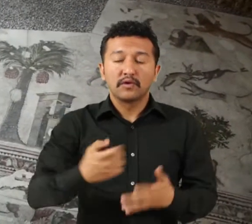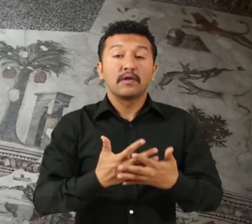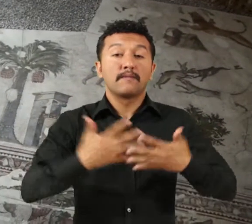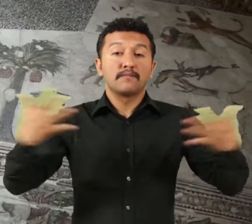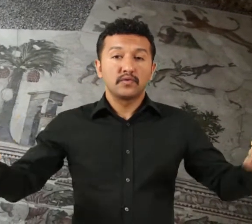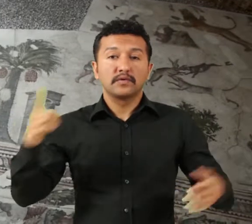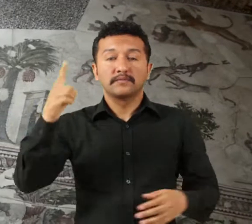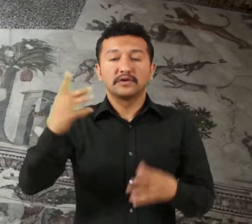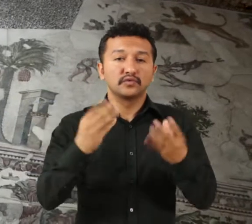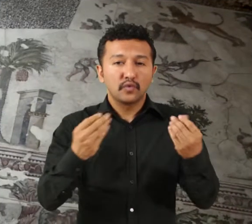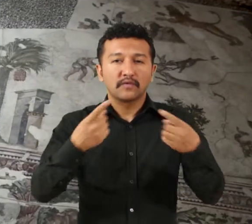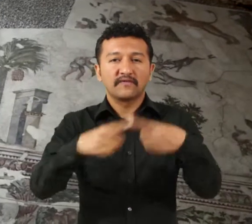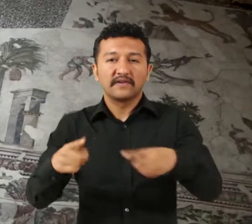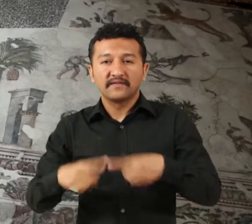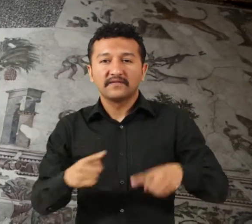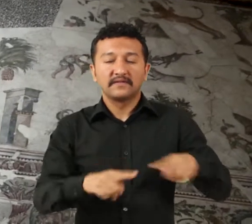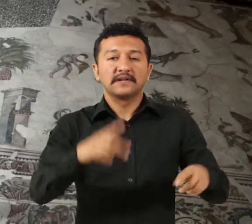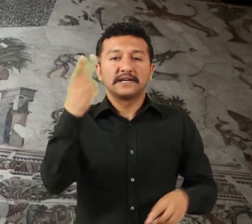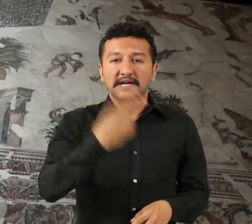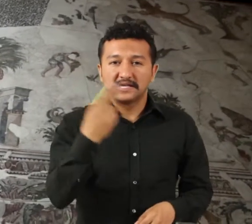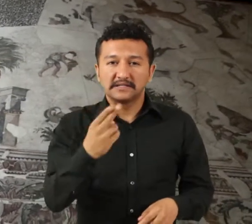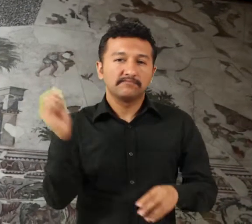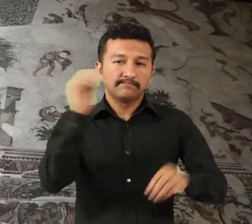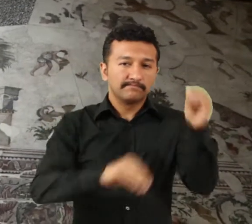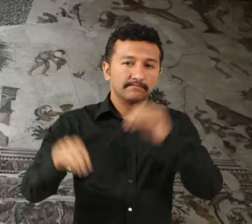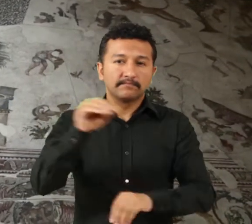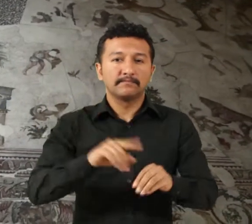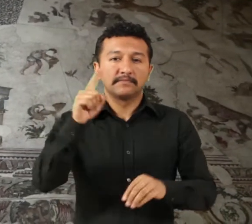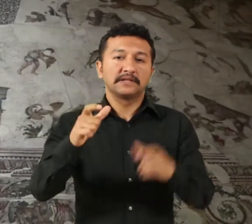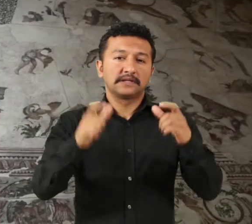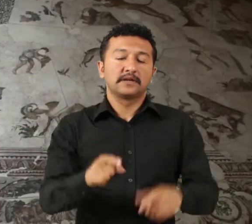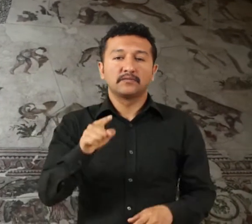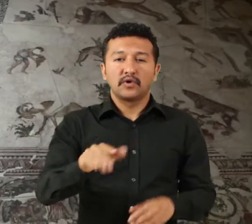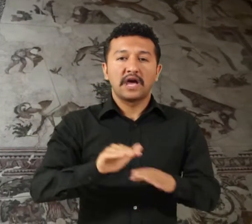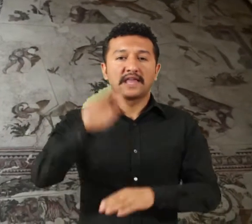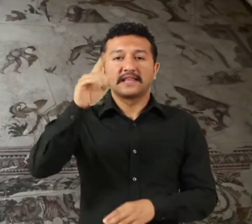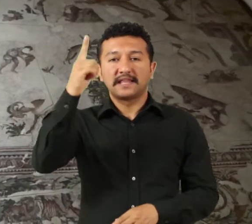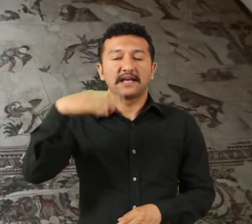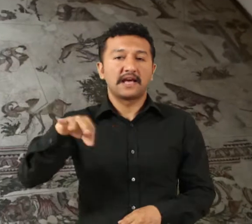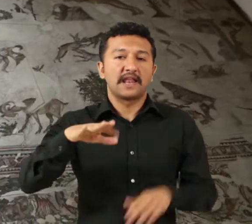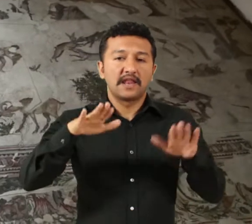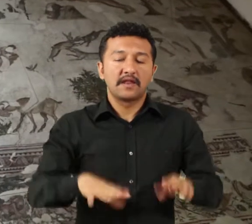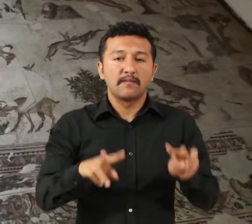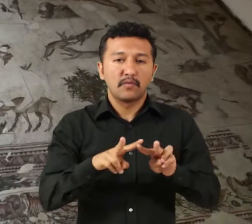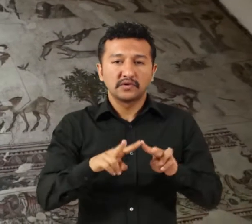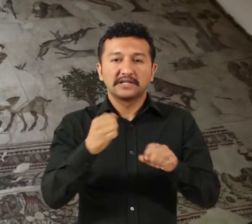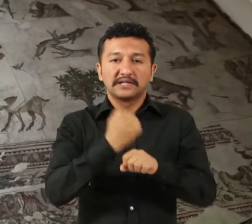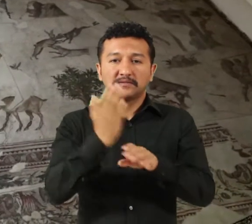en çok çeşide sahip peyzaj betimlemelerinden biridir. Hayatta kalan mozaik parçalarında 150 insan ve